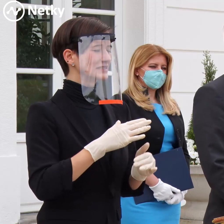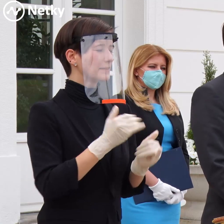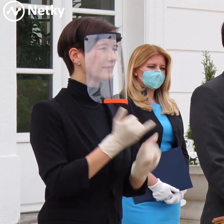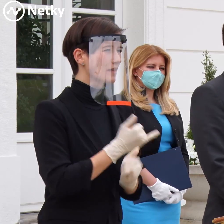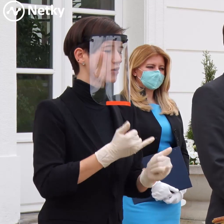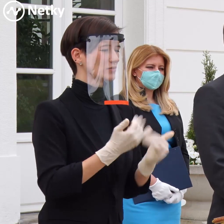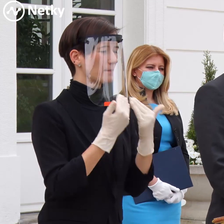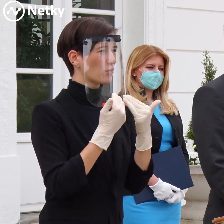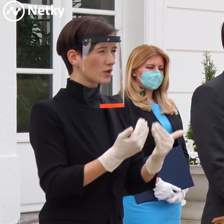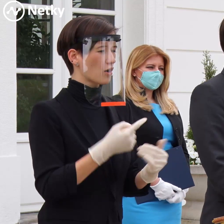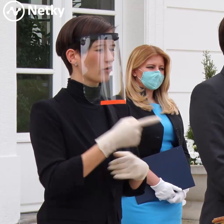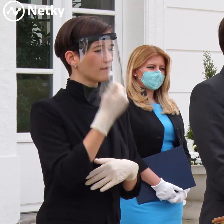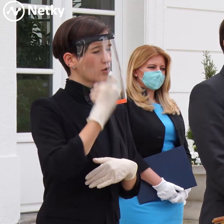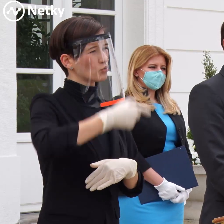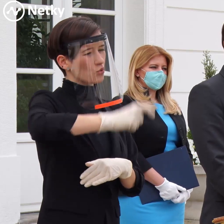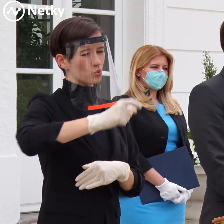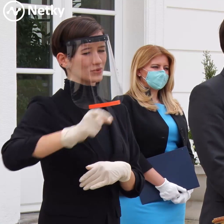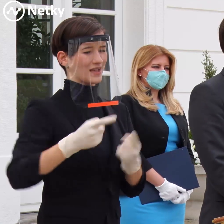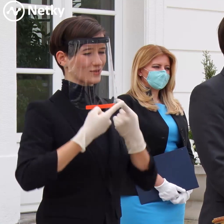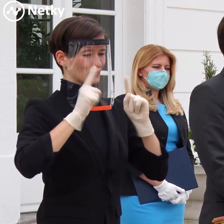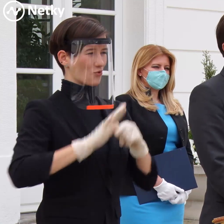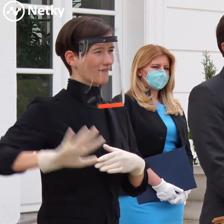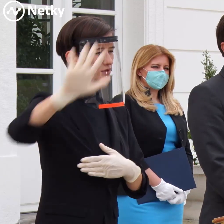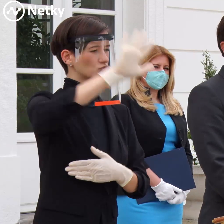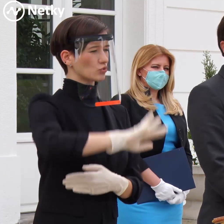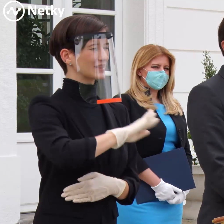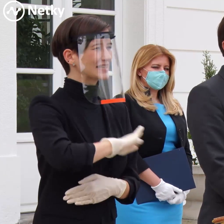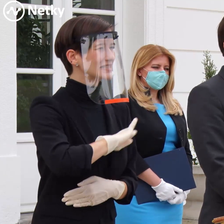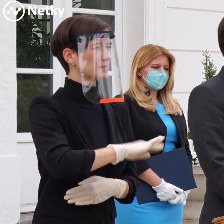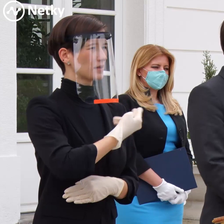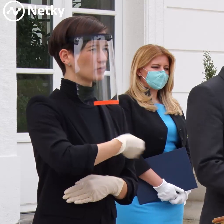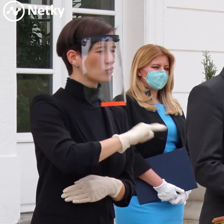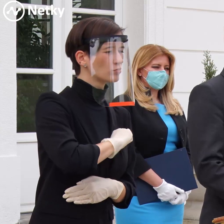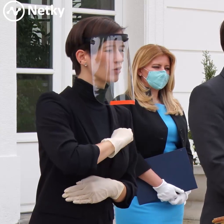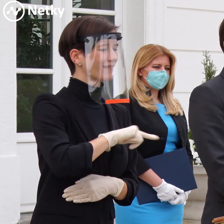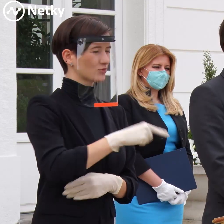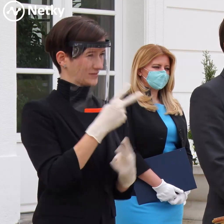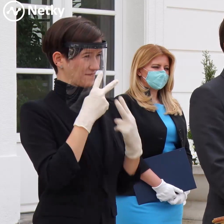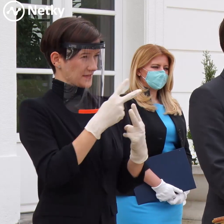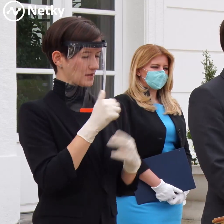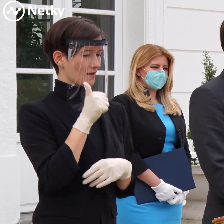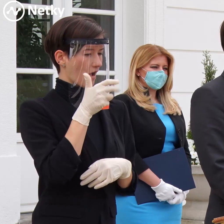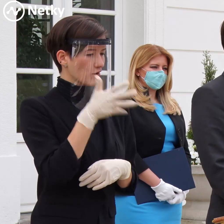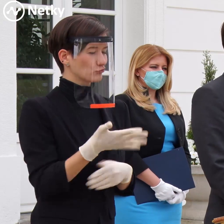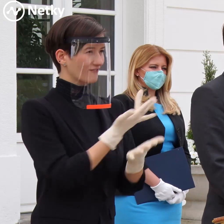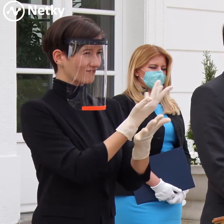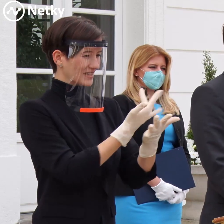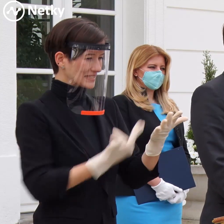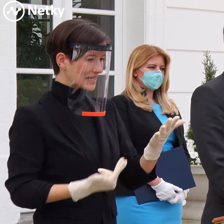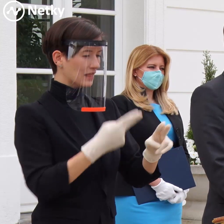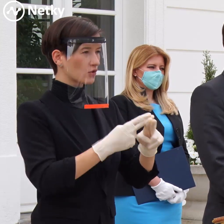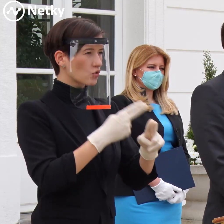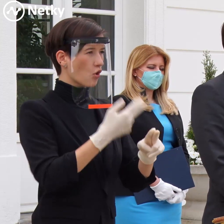disciplinovanosť a za to, že aj máme také výborné výsledky každý jeden deň pri čím ďalej masívnejšom testovaní našej